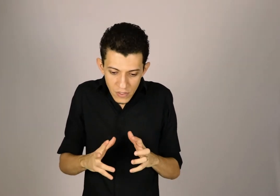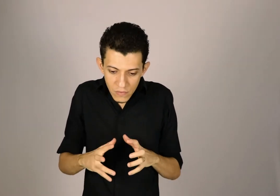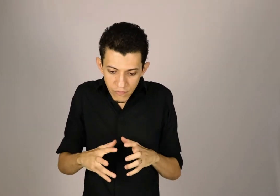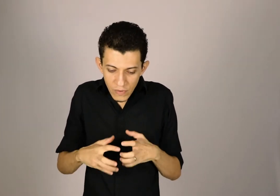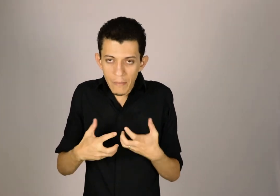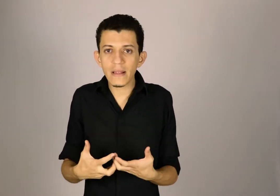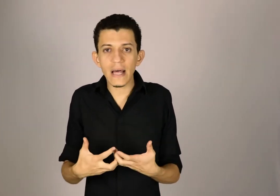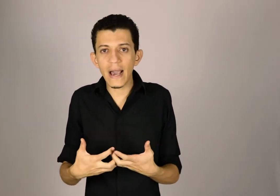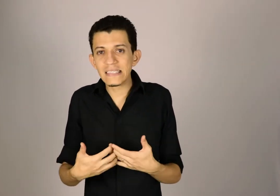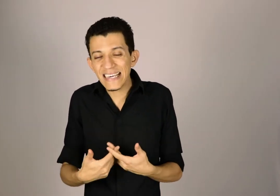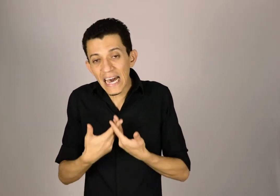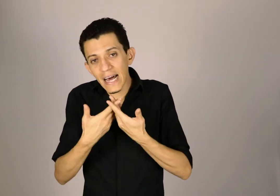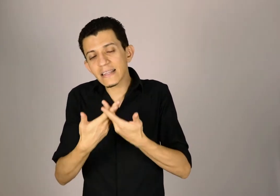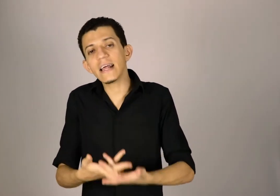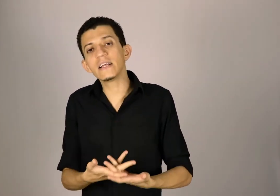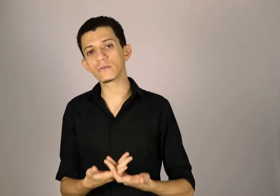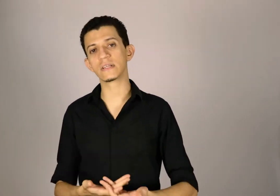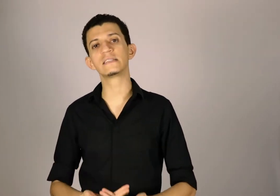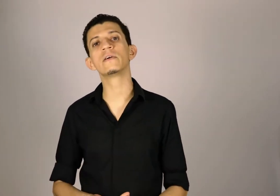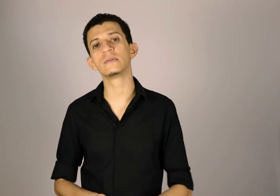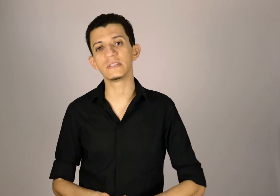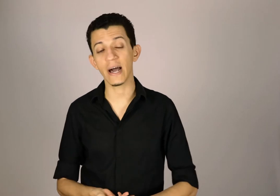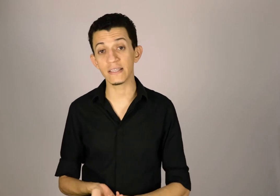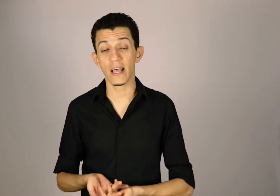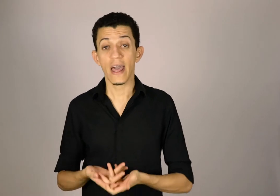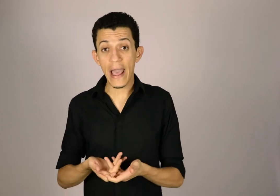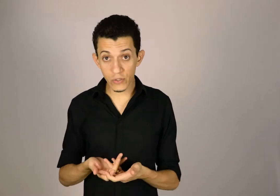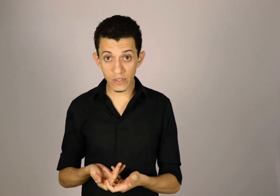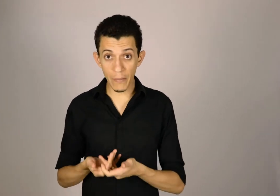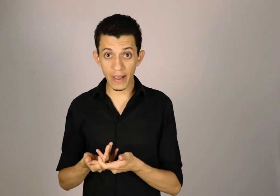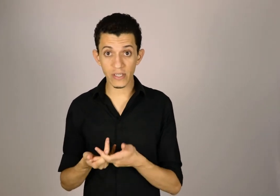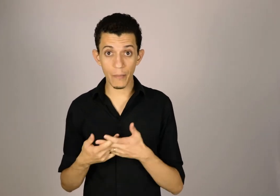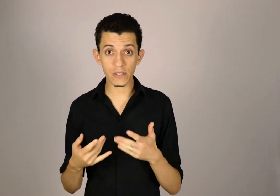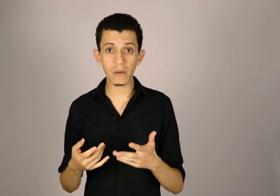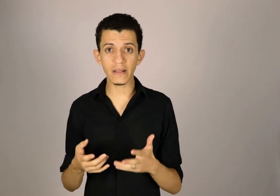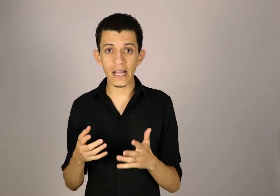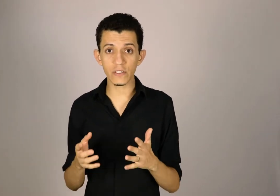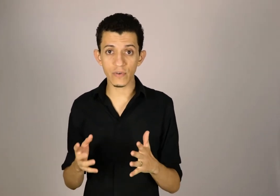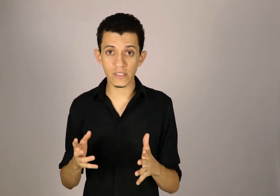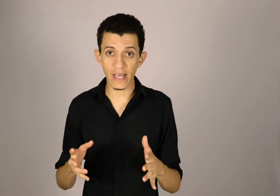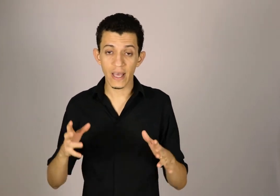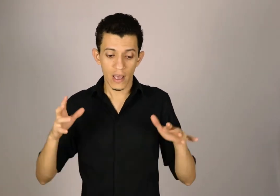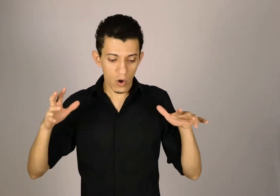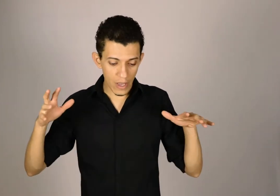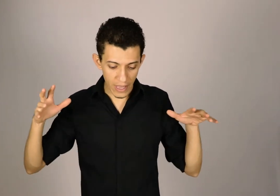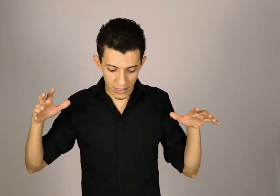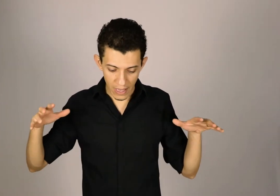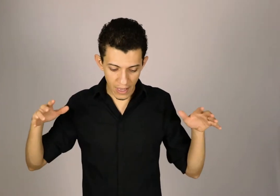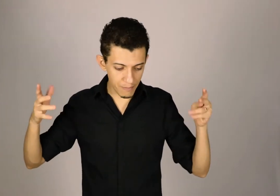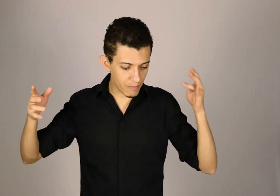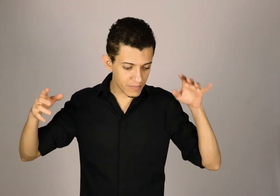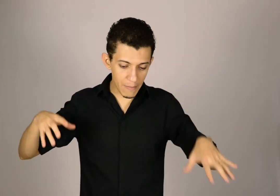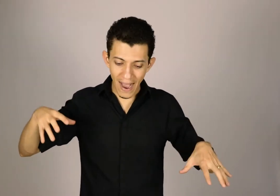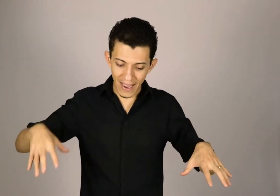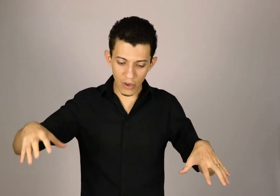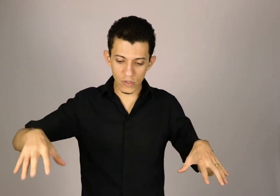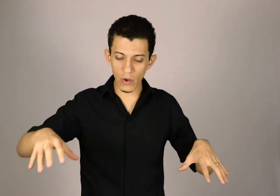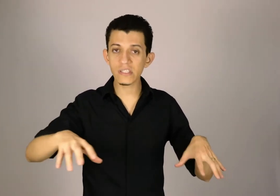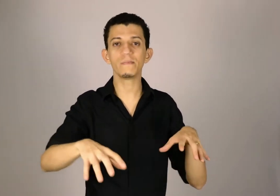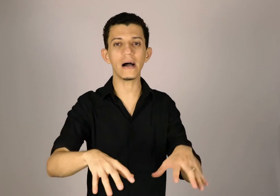fundamentais e característicos das línguas de sinais é justamente a possibilidade de você demarcar no seu espaço